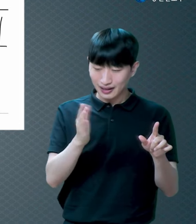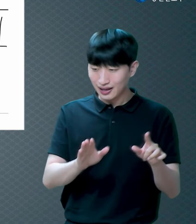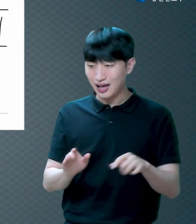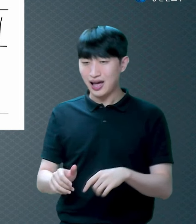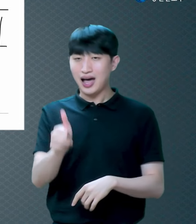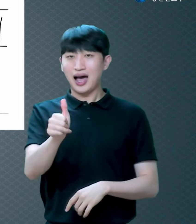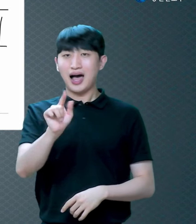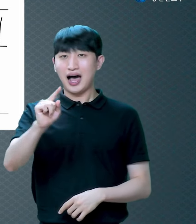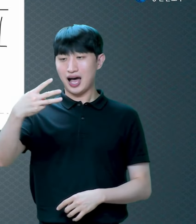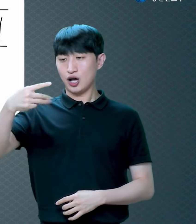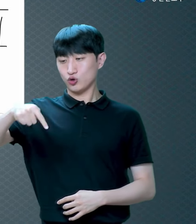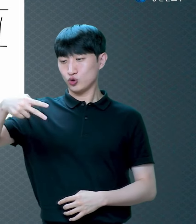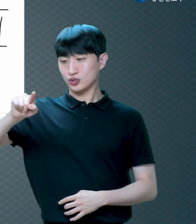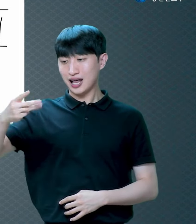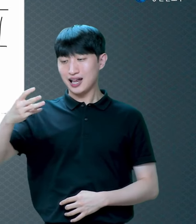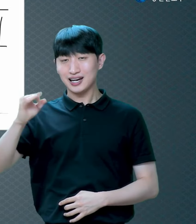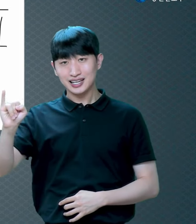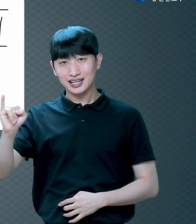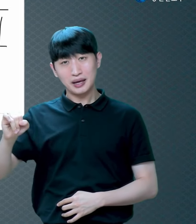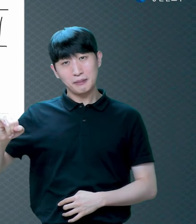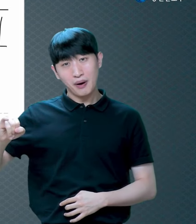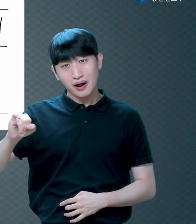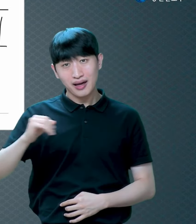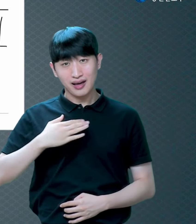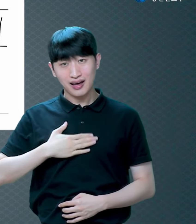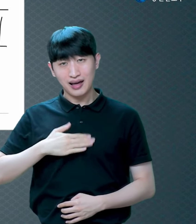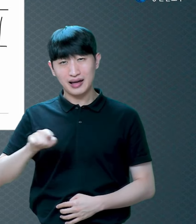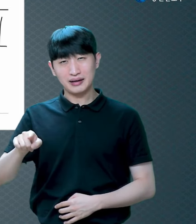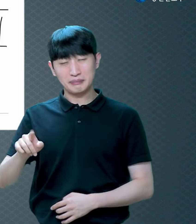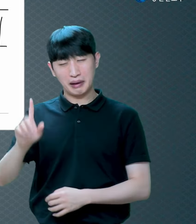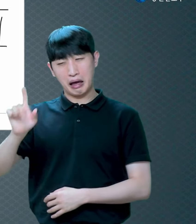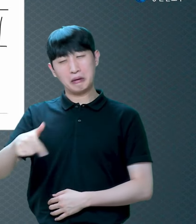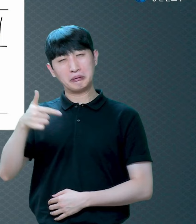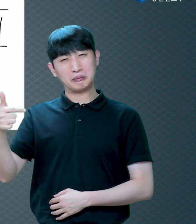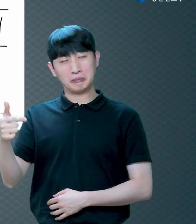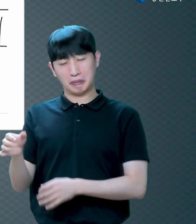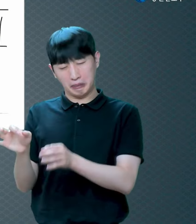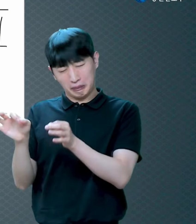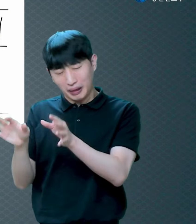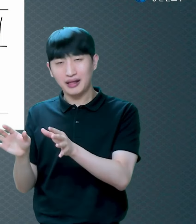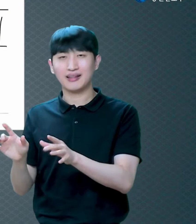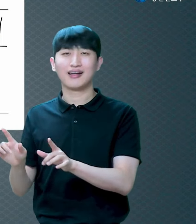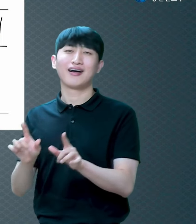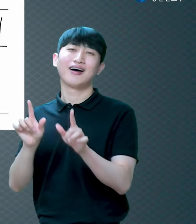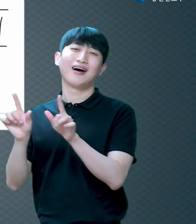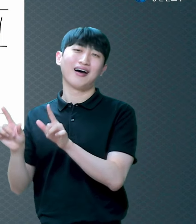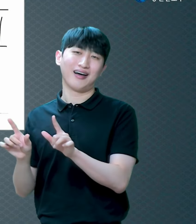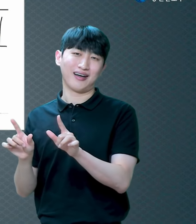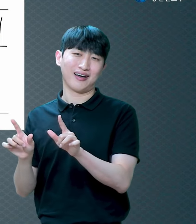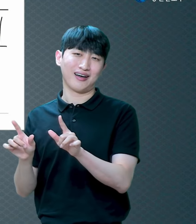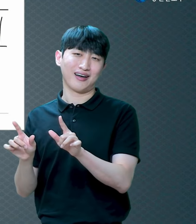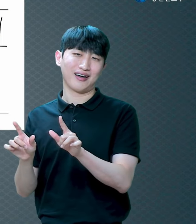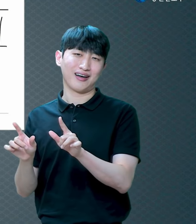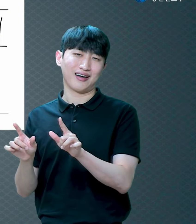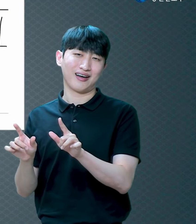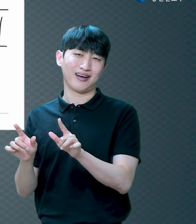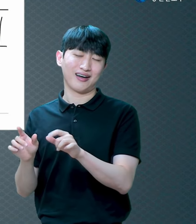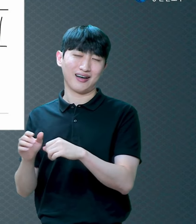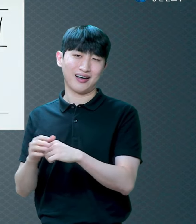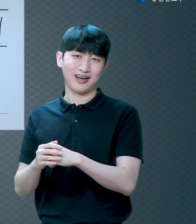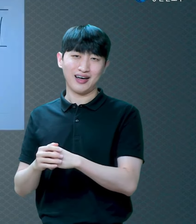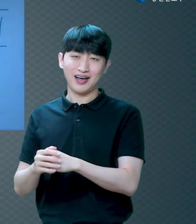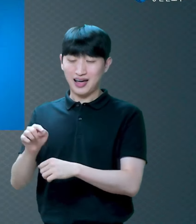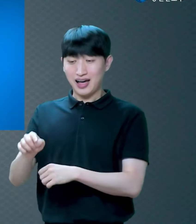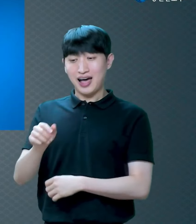하루산데요 하루 이상 사는 것도 있다고 합니다 하루살이하고 잘 놀던